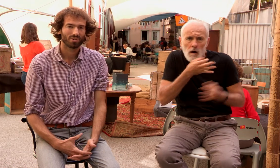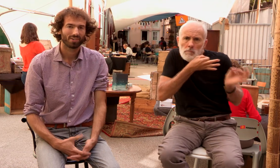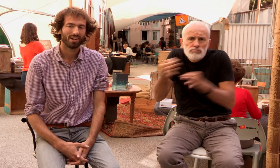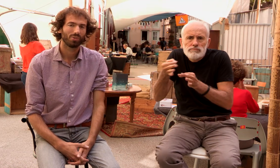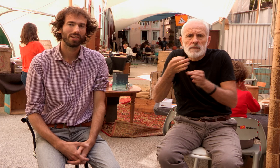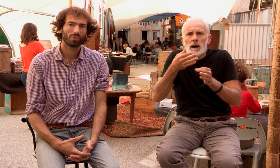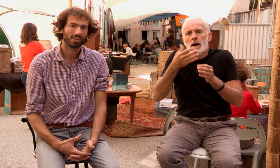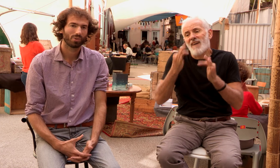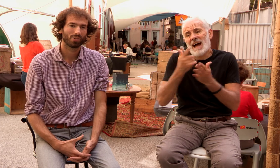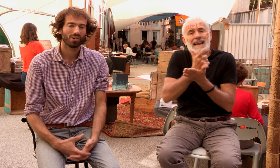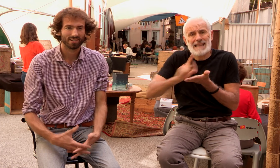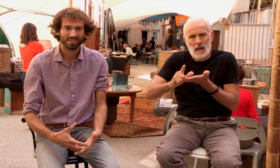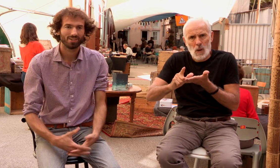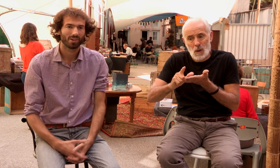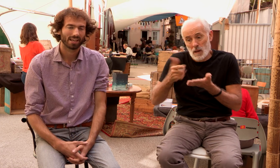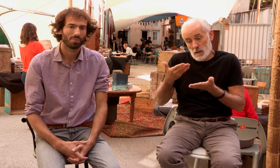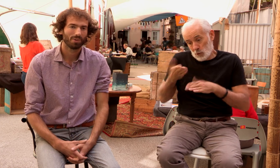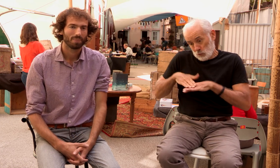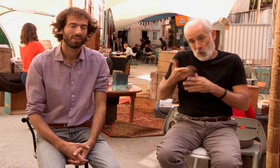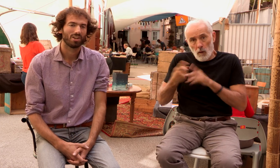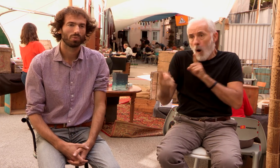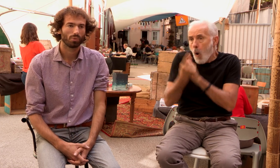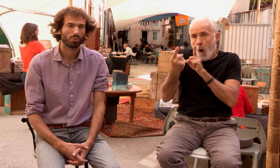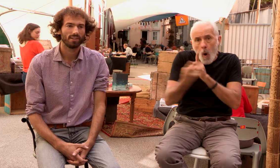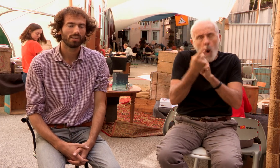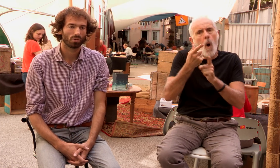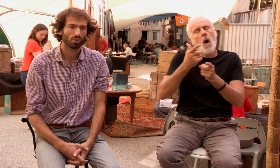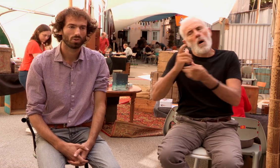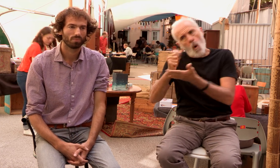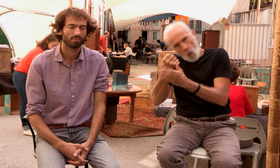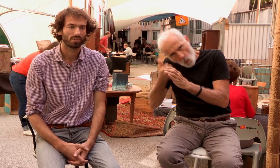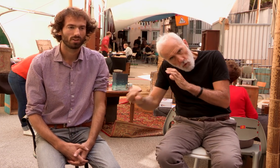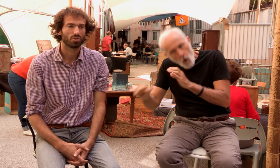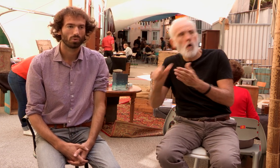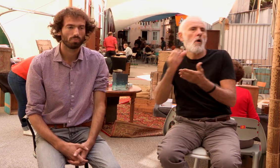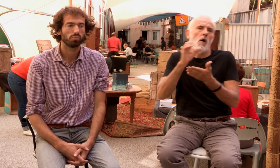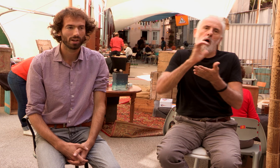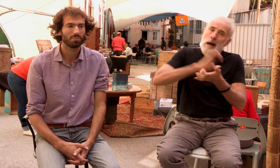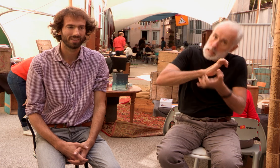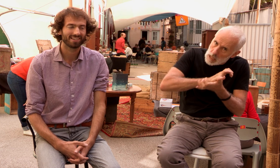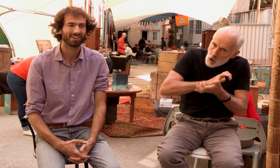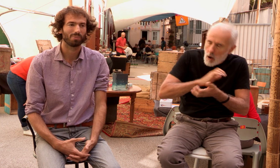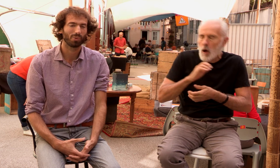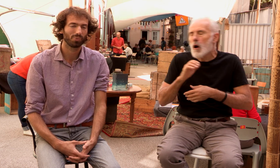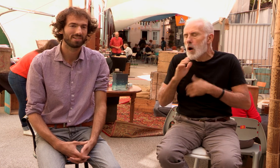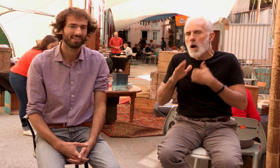chance-là de découvrir des auteurs, des éditeurs également. Et je me suis dit que je pourrais peut-être être un bon soutien